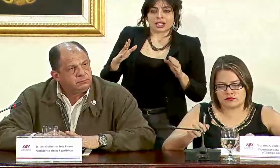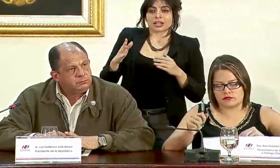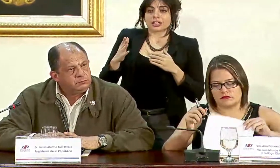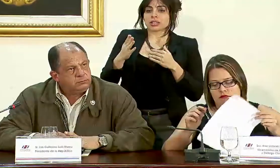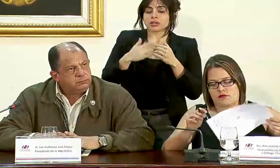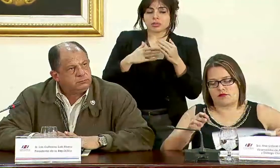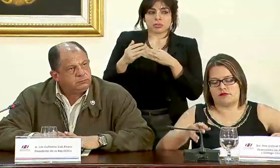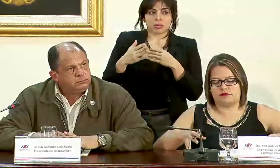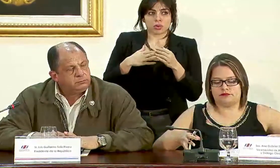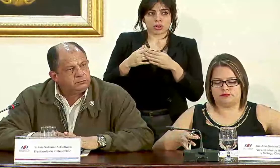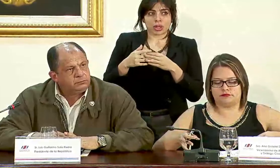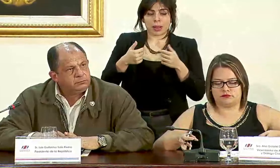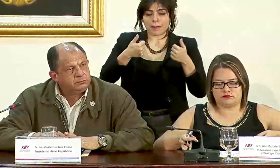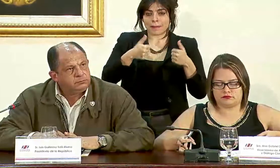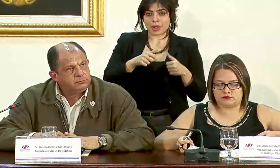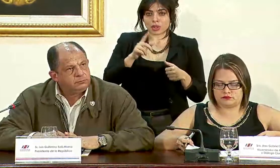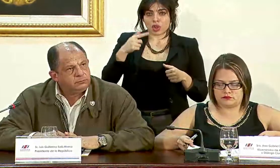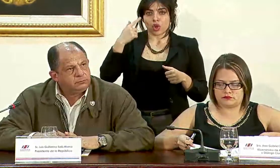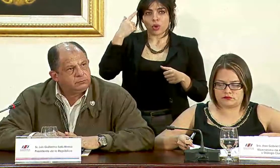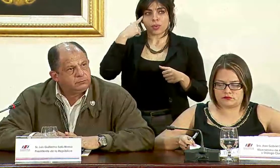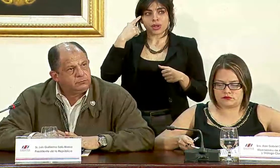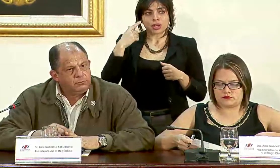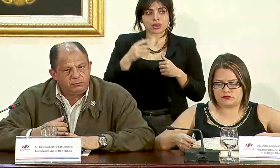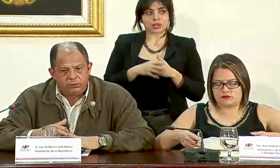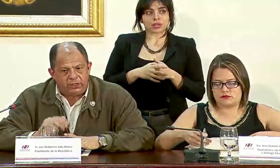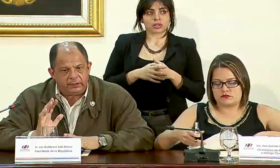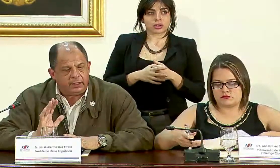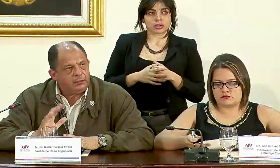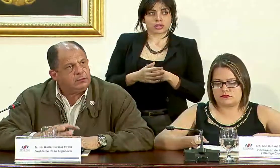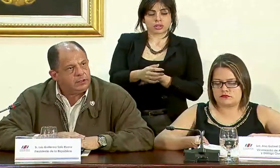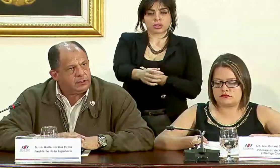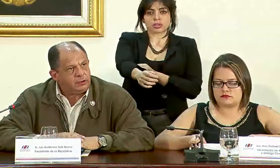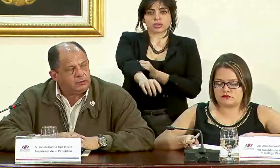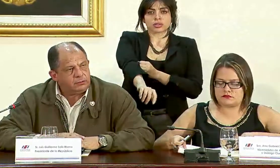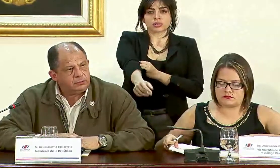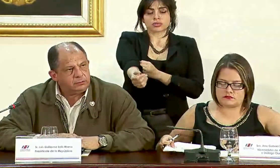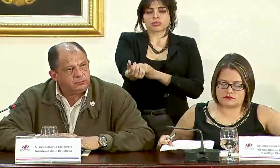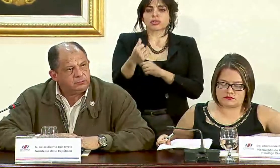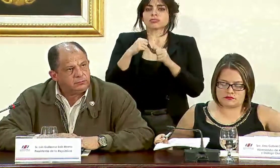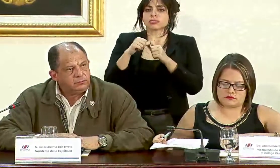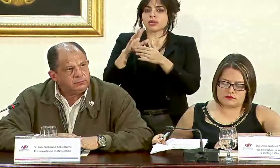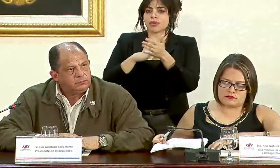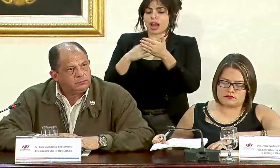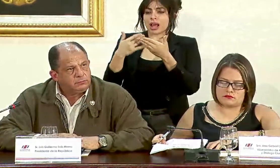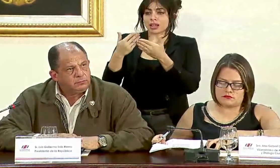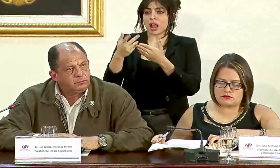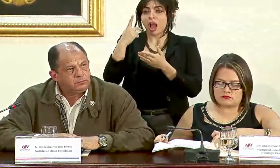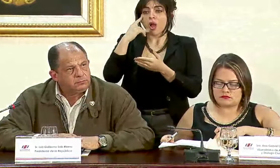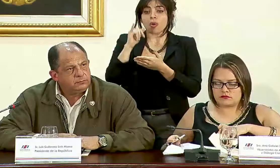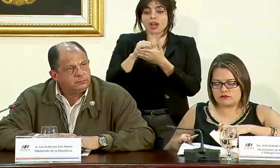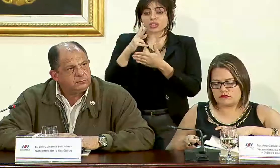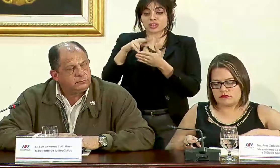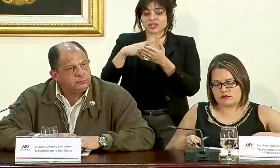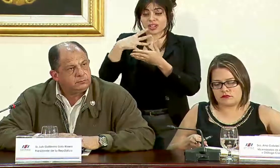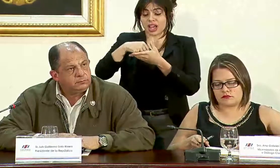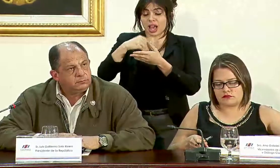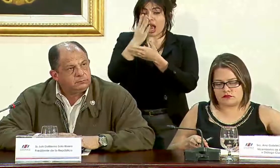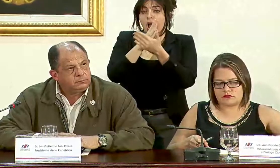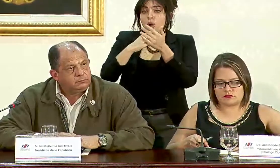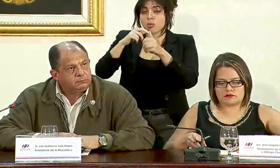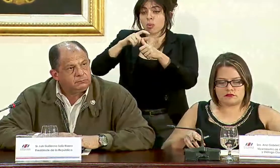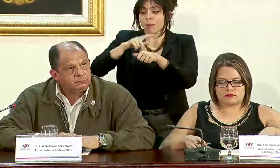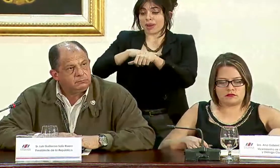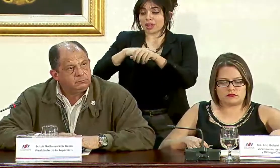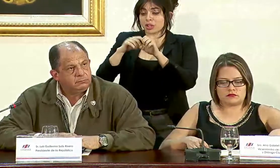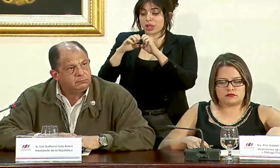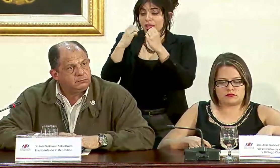independientemente del pacto el gobierno va a llevar su agenda aunque eso implique que en algún momento la bancada